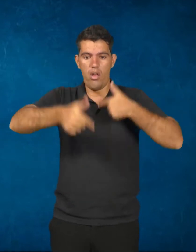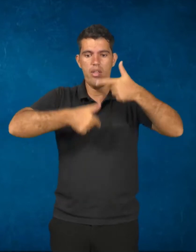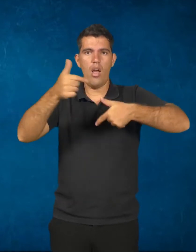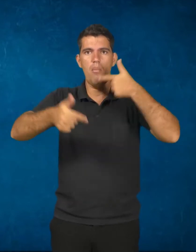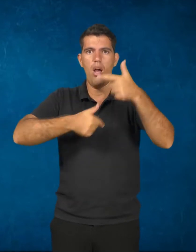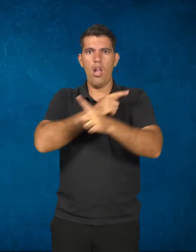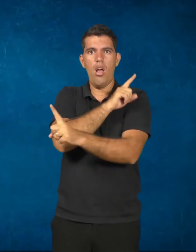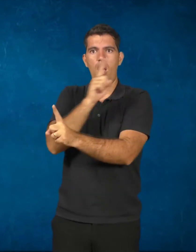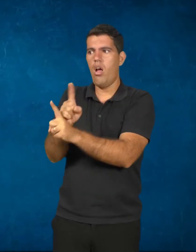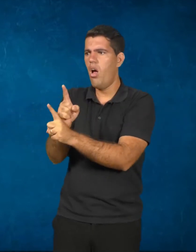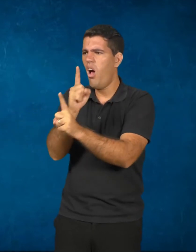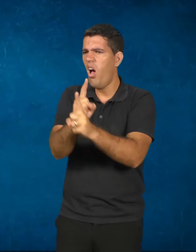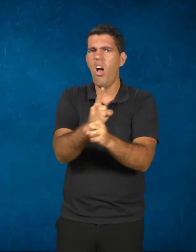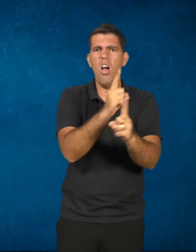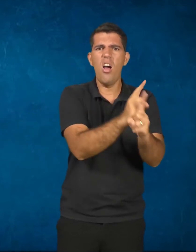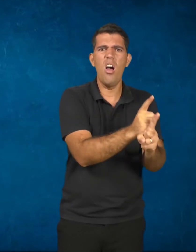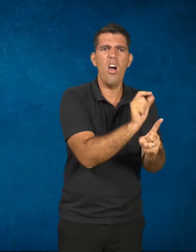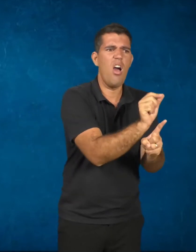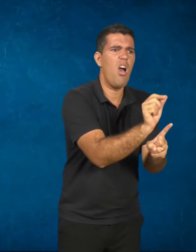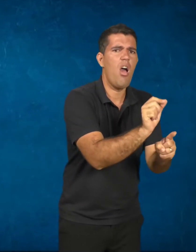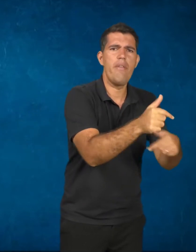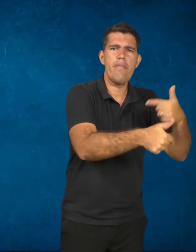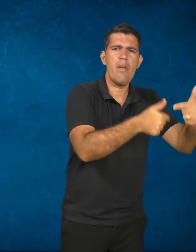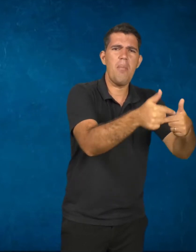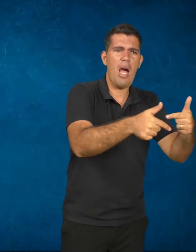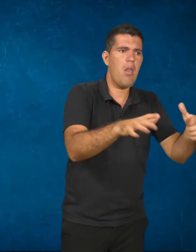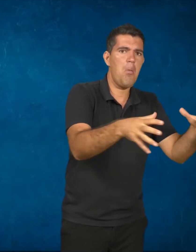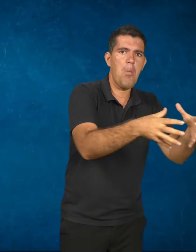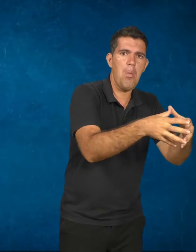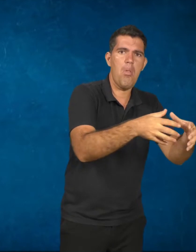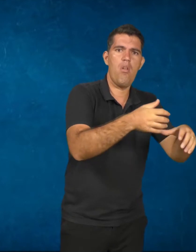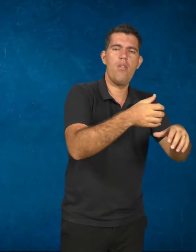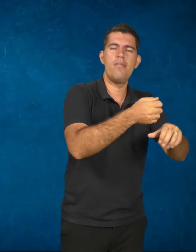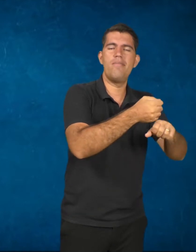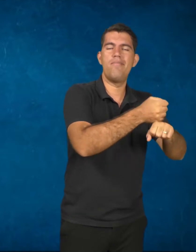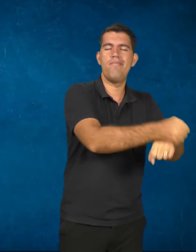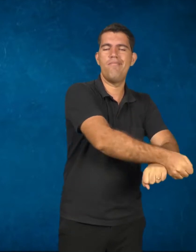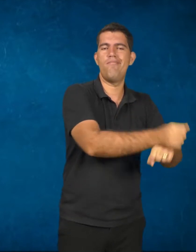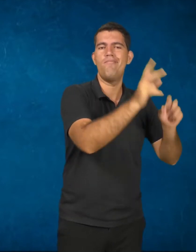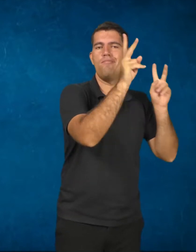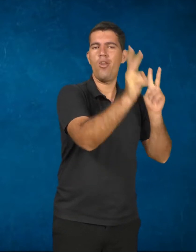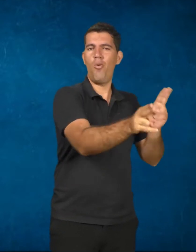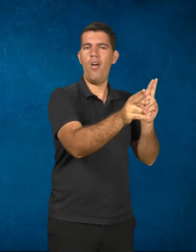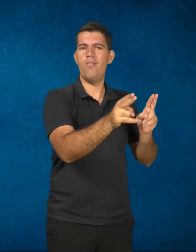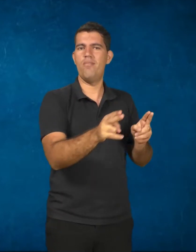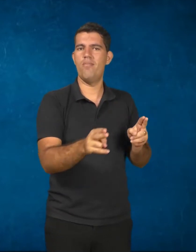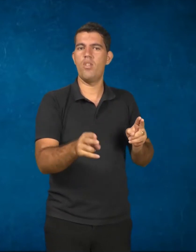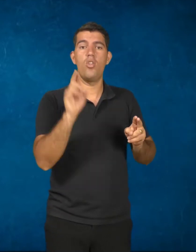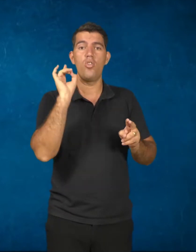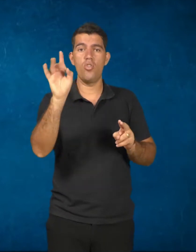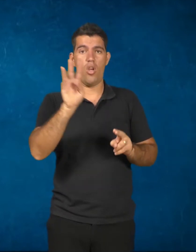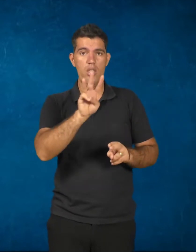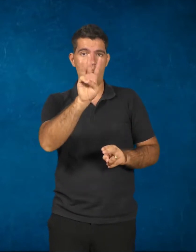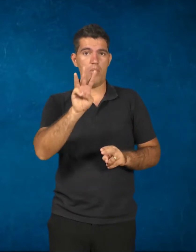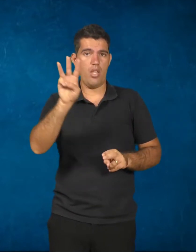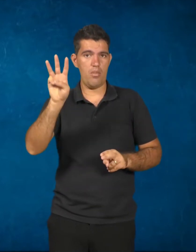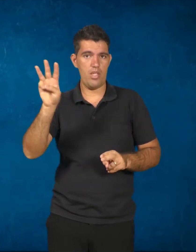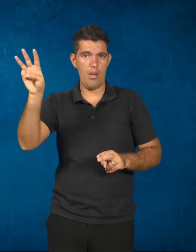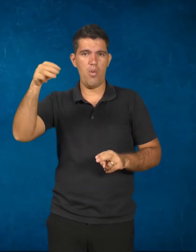descobertos aí em situações bastante degradantes, análogas ao trabalho escravo. Basta entrar no site do Ministério do Trabalho, do